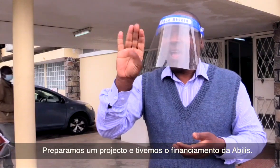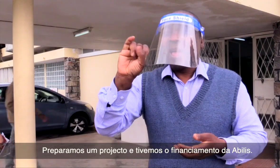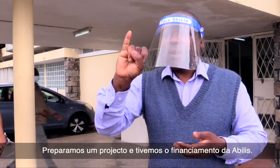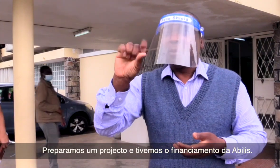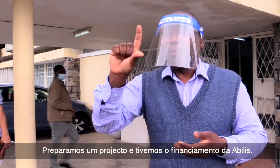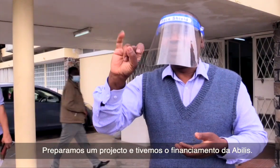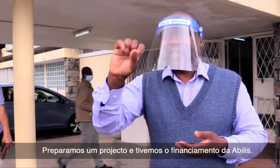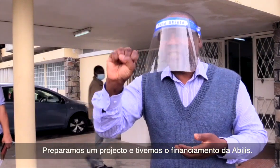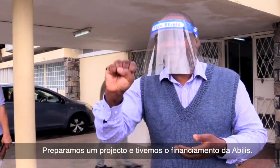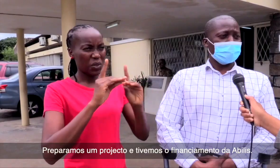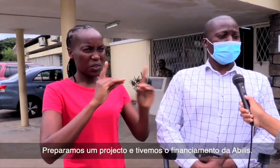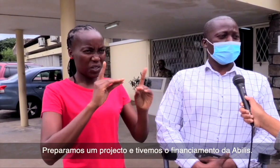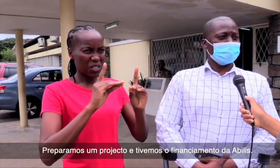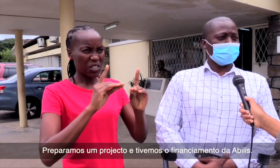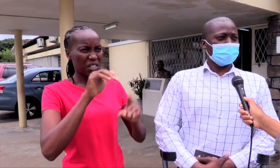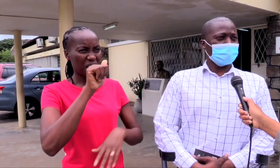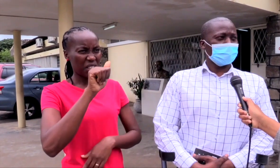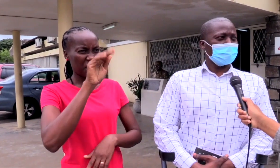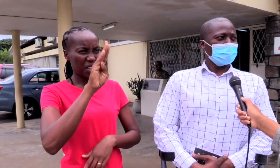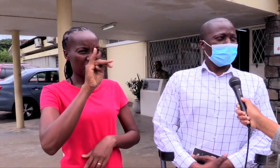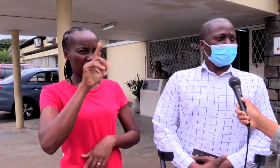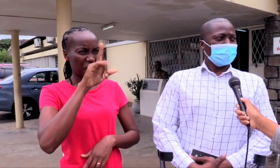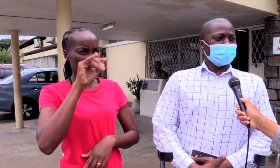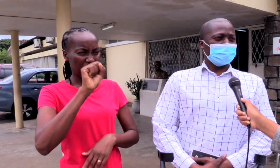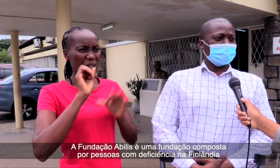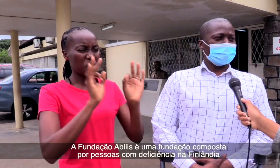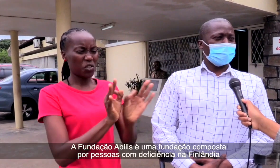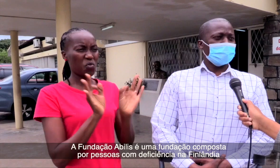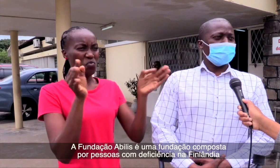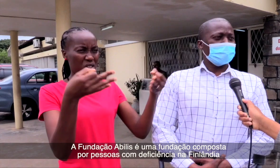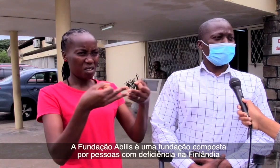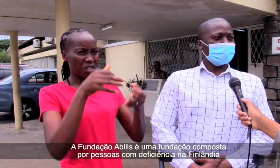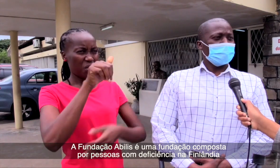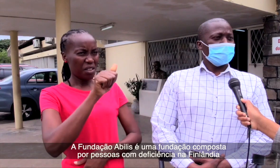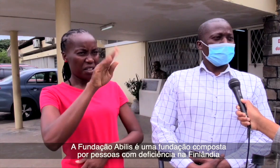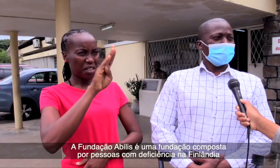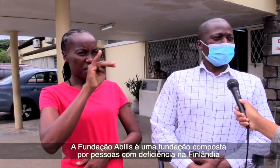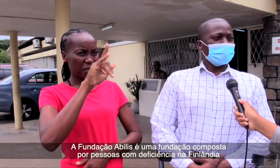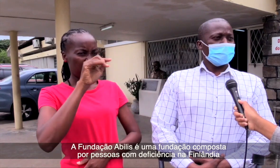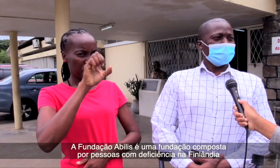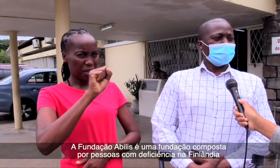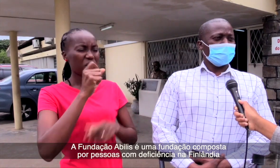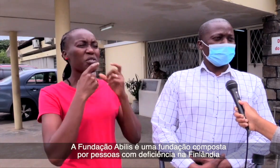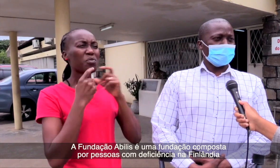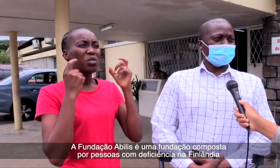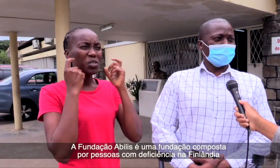Abilis. A Fundação Abilis é uma fundação